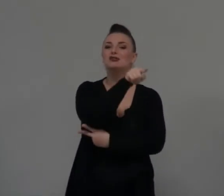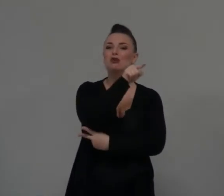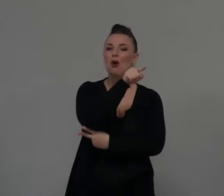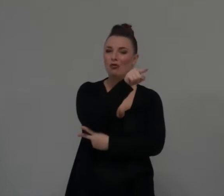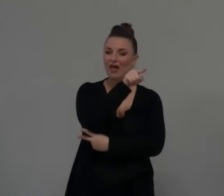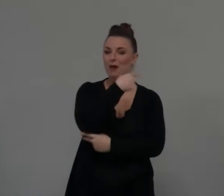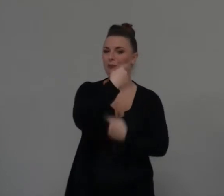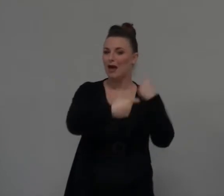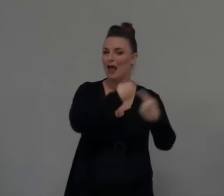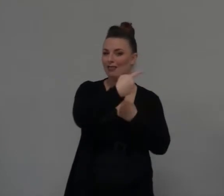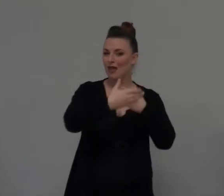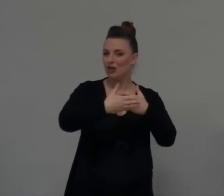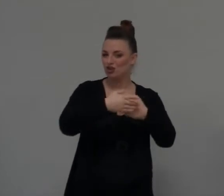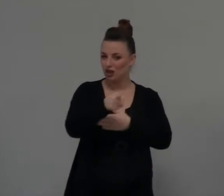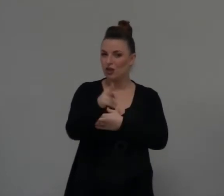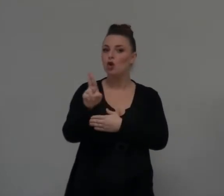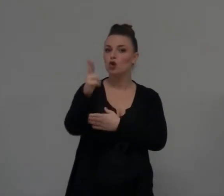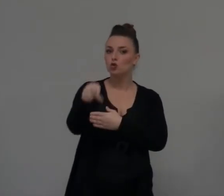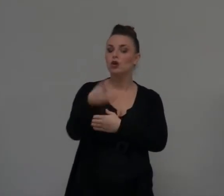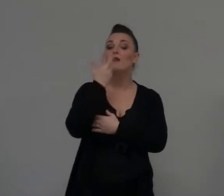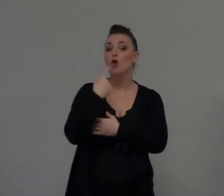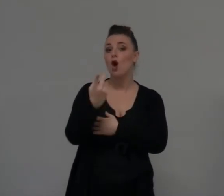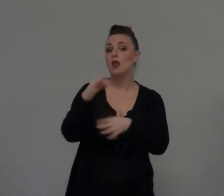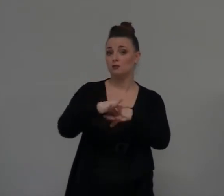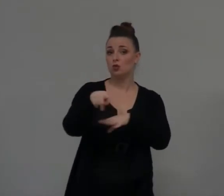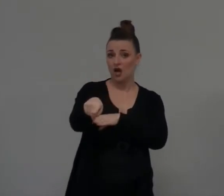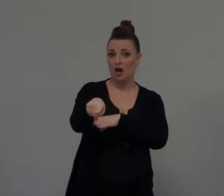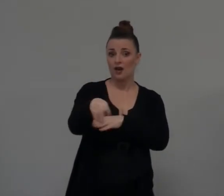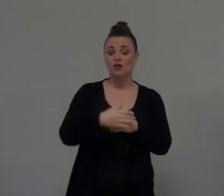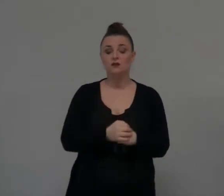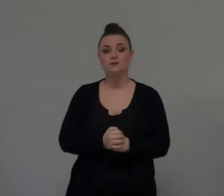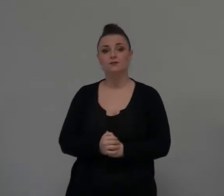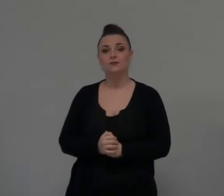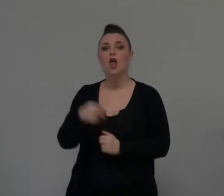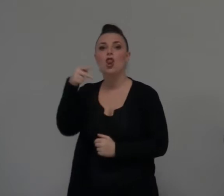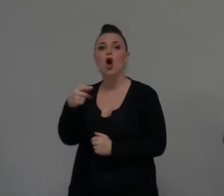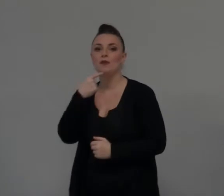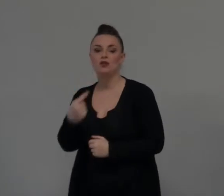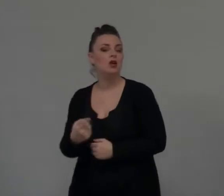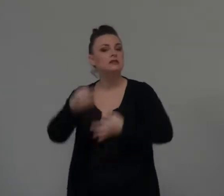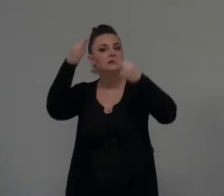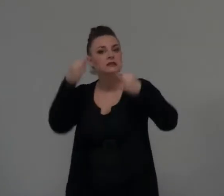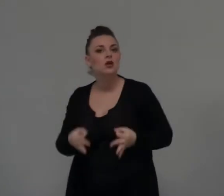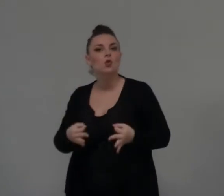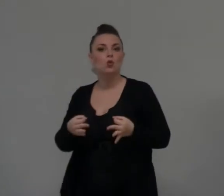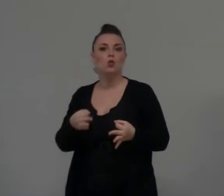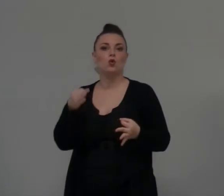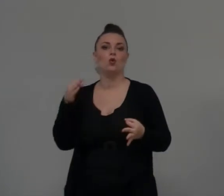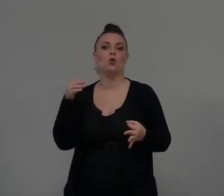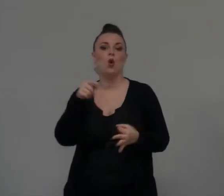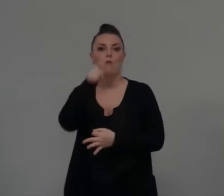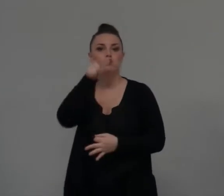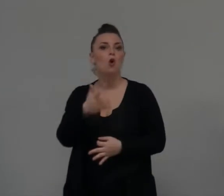oltre la tornata a casa e Naomi ha detto, vedrai, quest'uomo farà di tutto per concludere l'affare